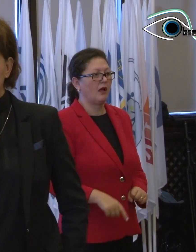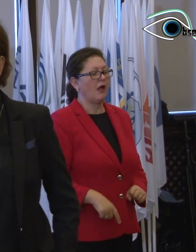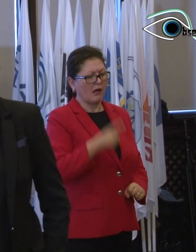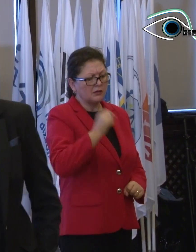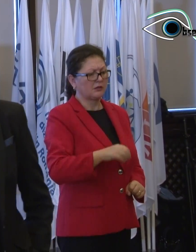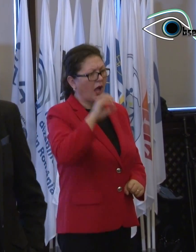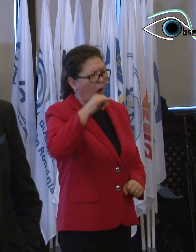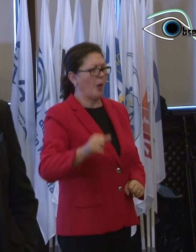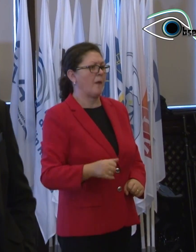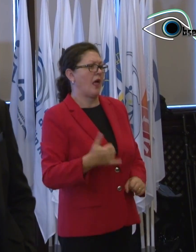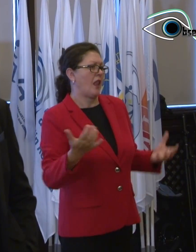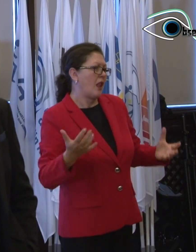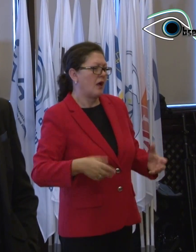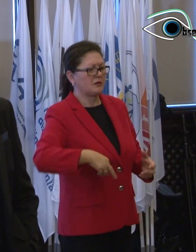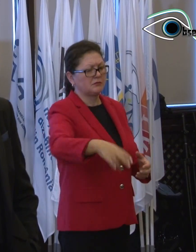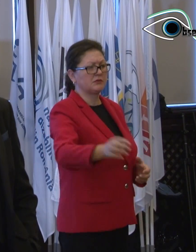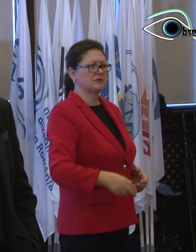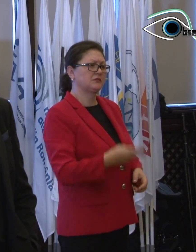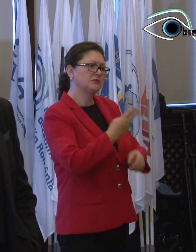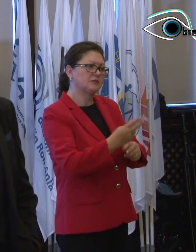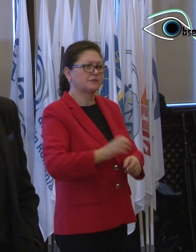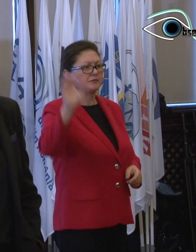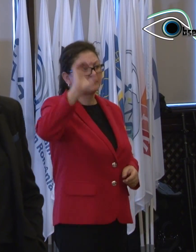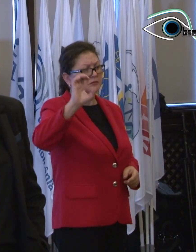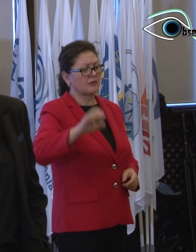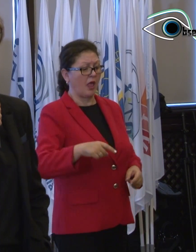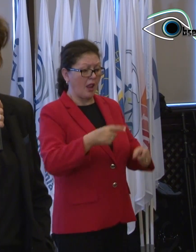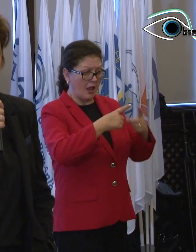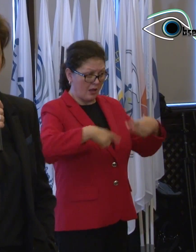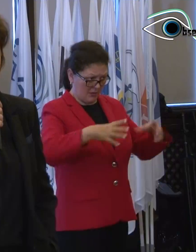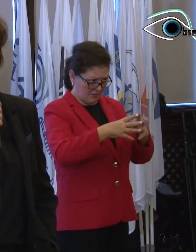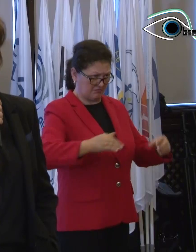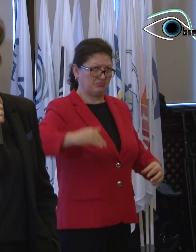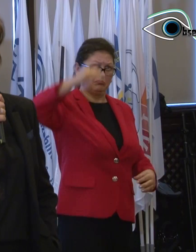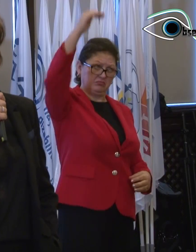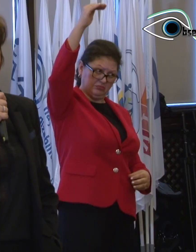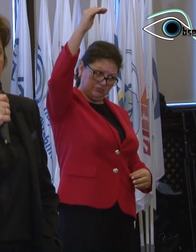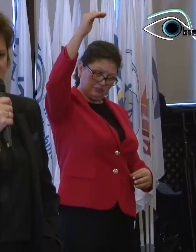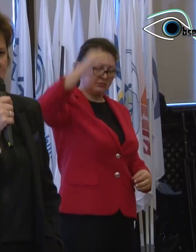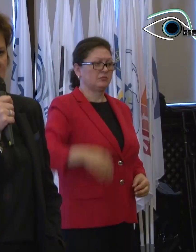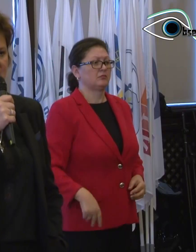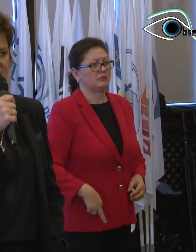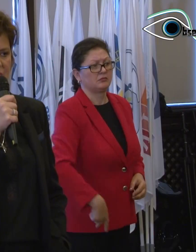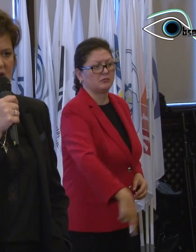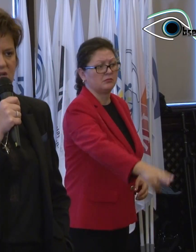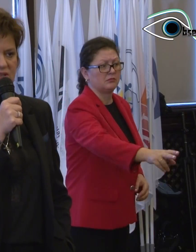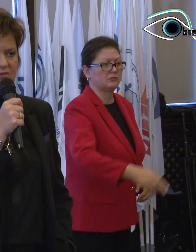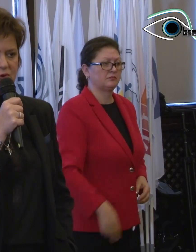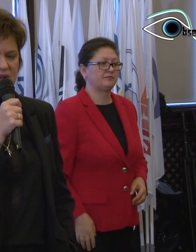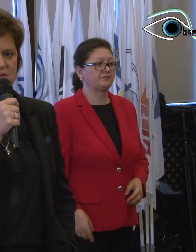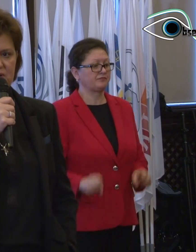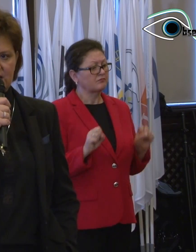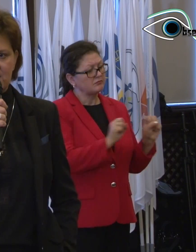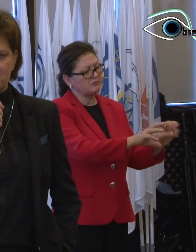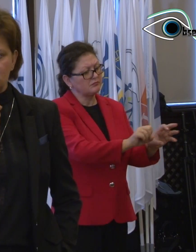statele europene în lungă, lat, nu suntem inferiori, suntem superiori, un ne-superiori. Pornind de la bagajul